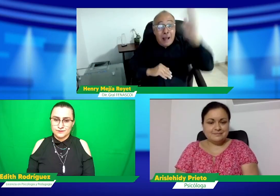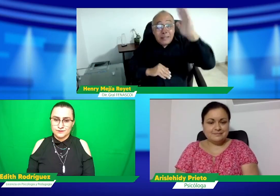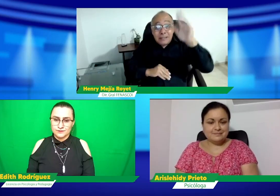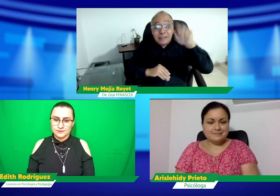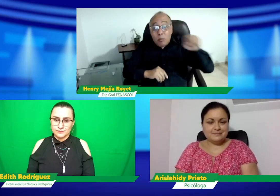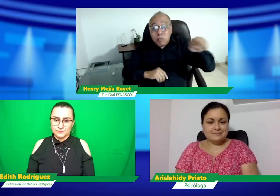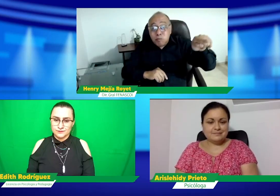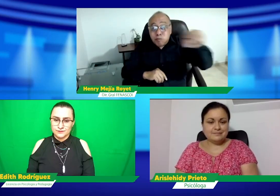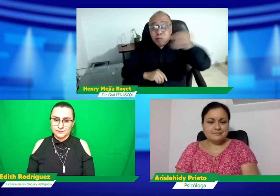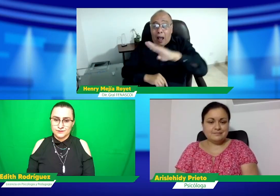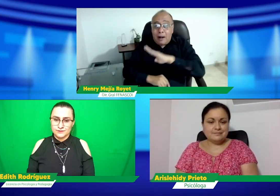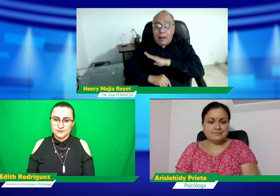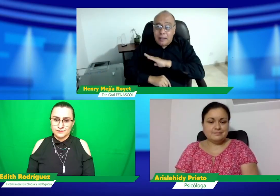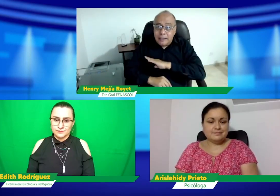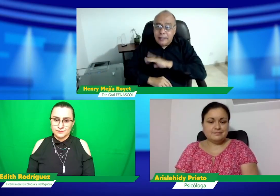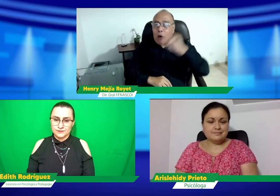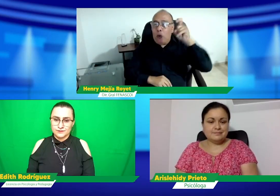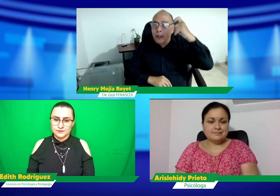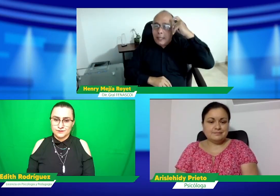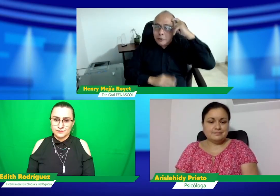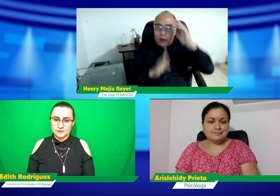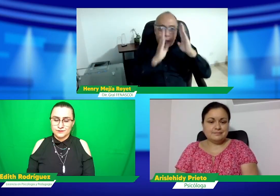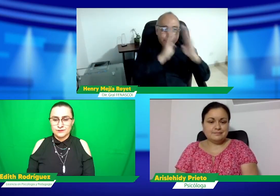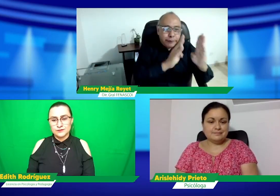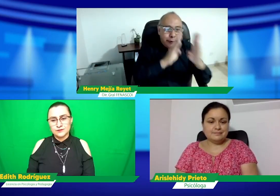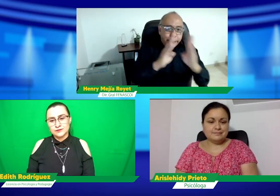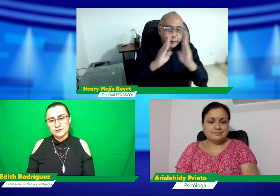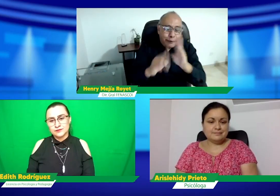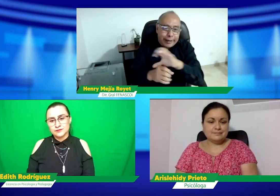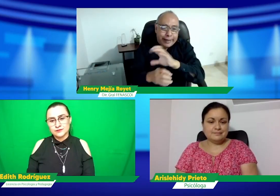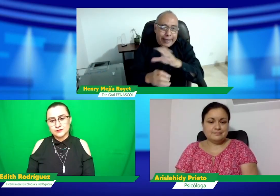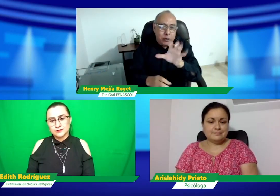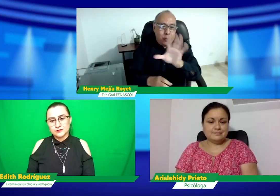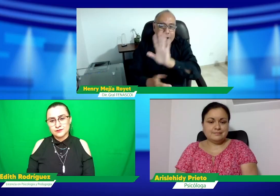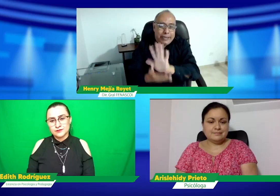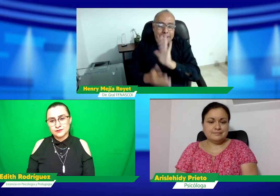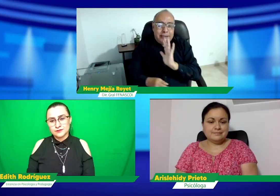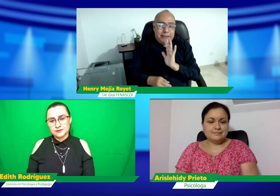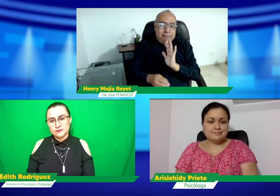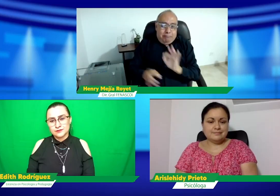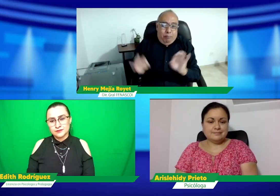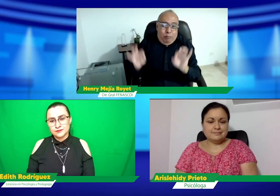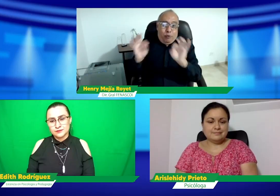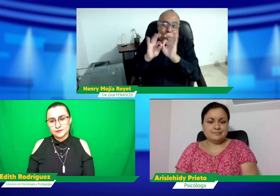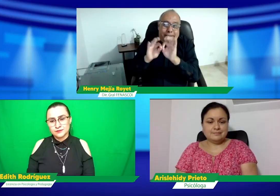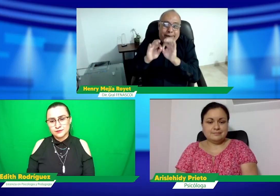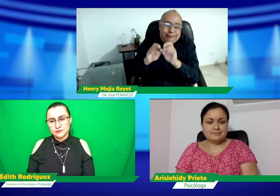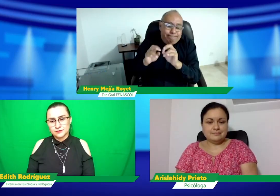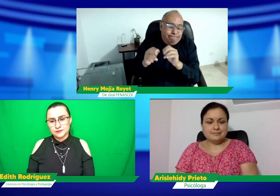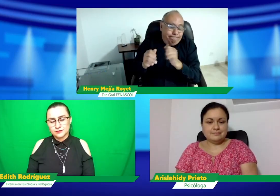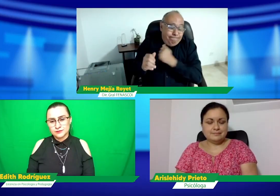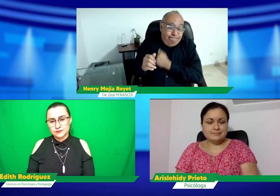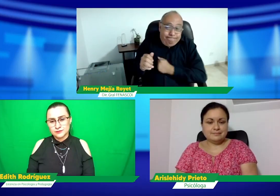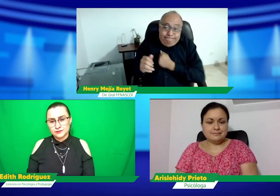nos puedan acompañar y hablemos de este tema, pero es algo que le compete más a los entes territoriales como alcaldías y